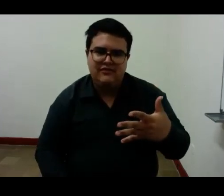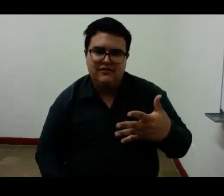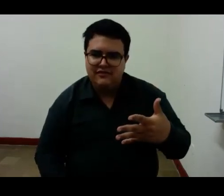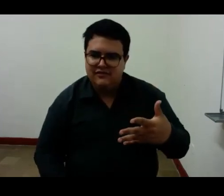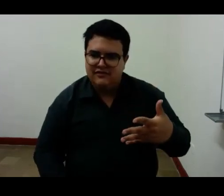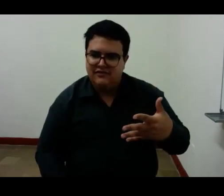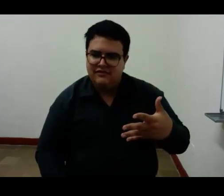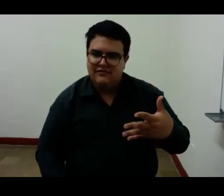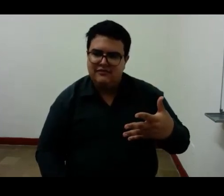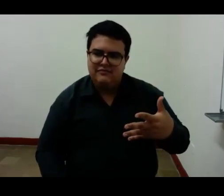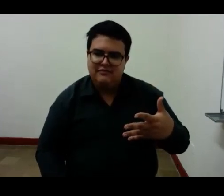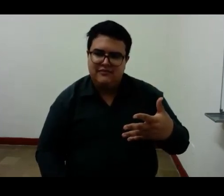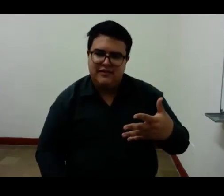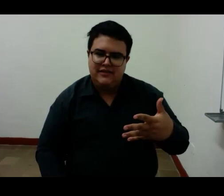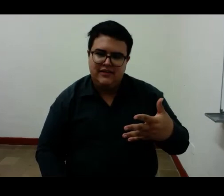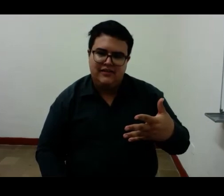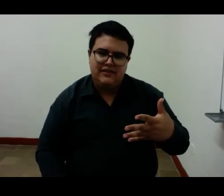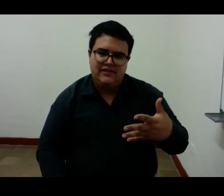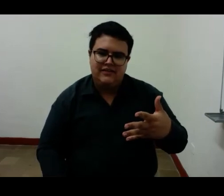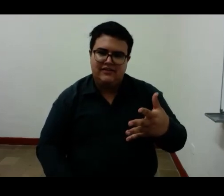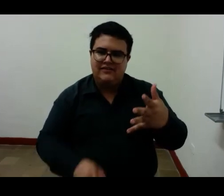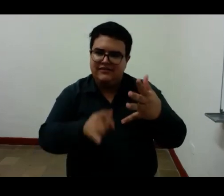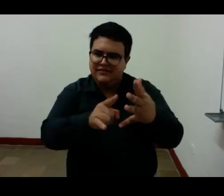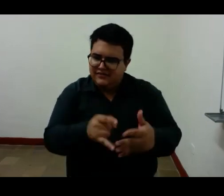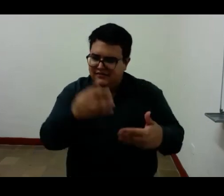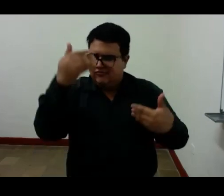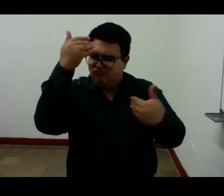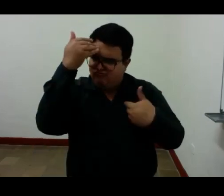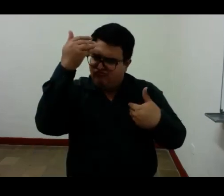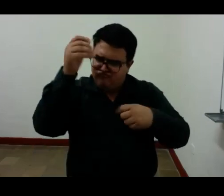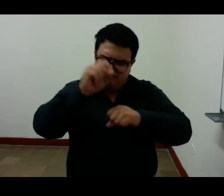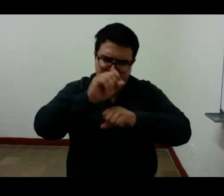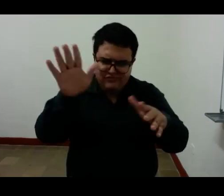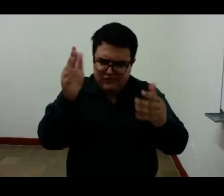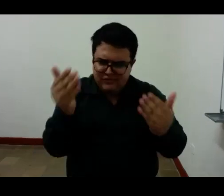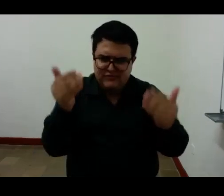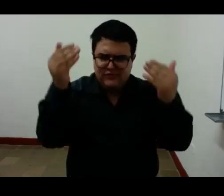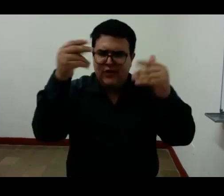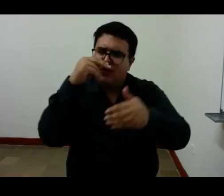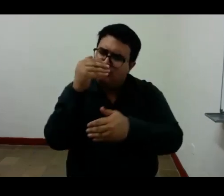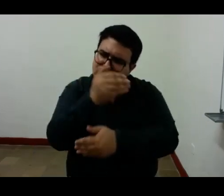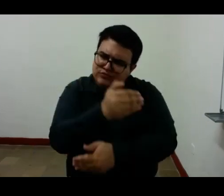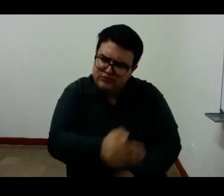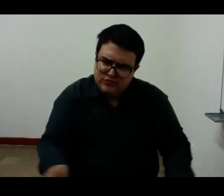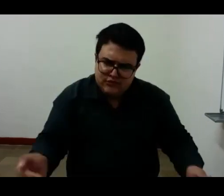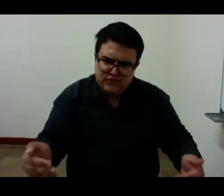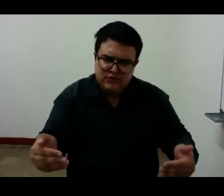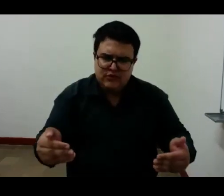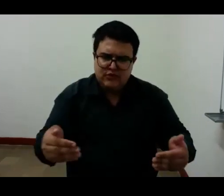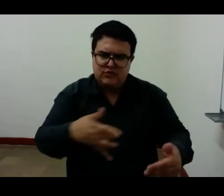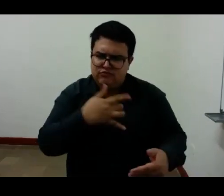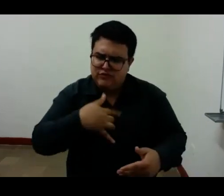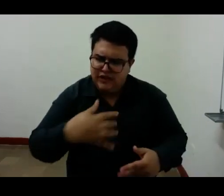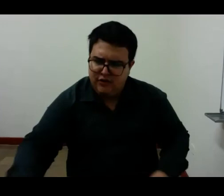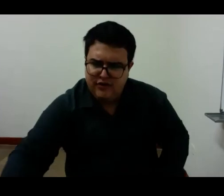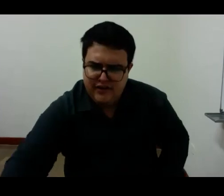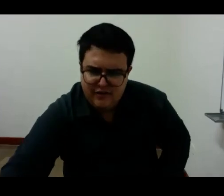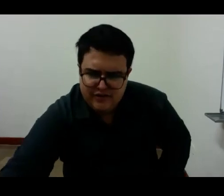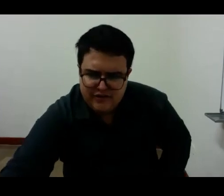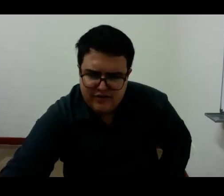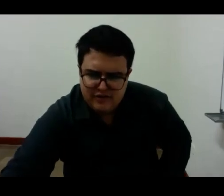con la conciencia de saber desde la más tierna edad que